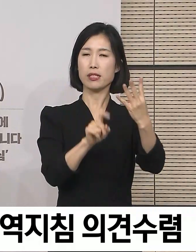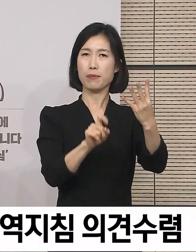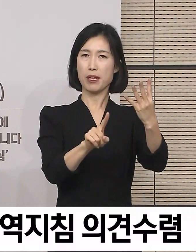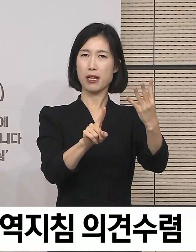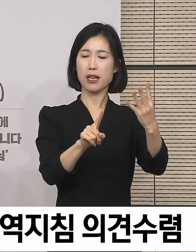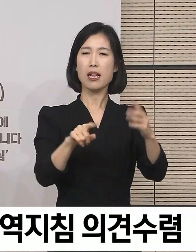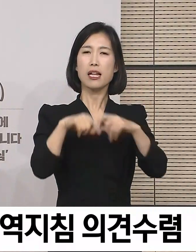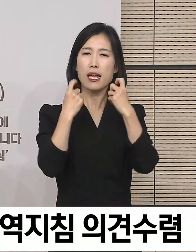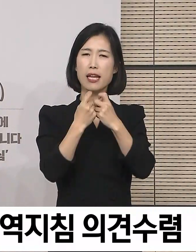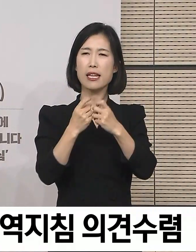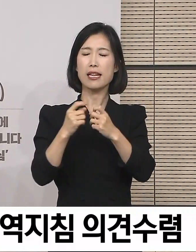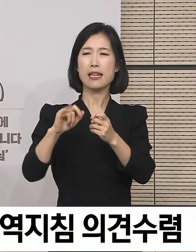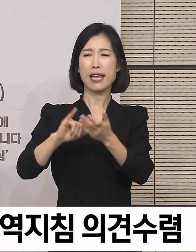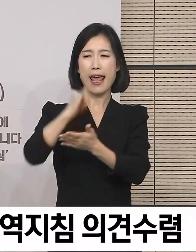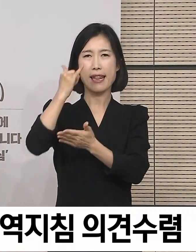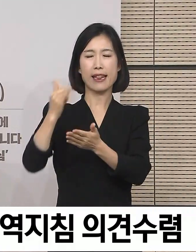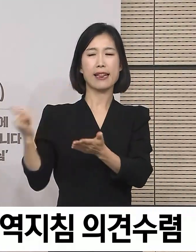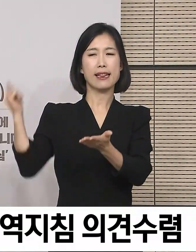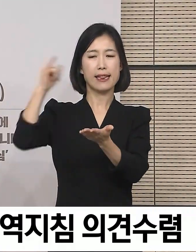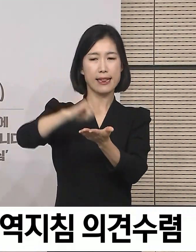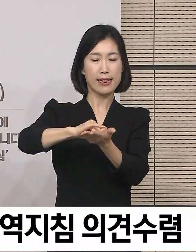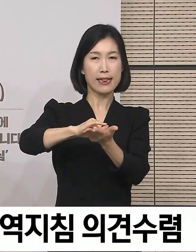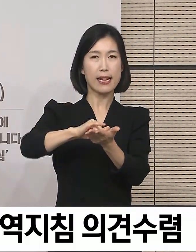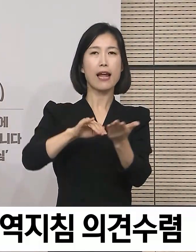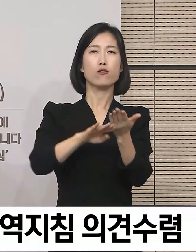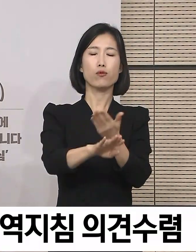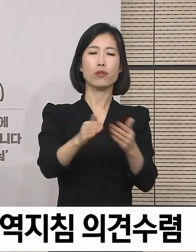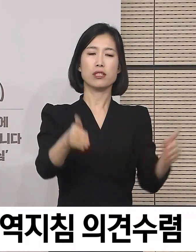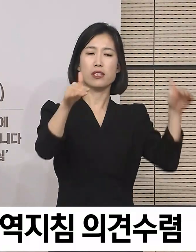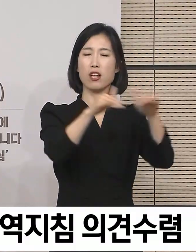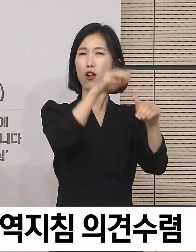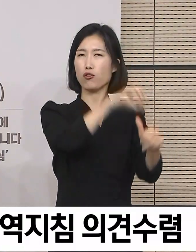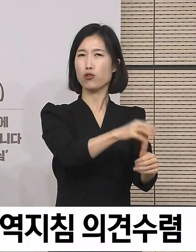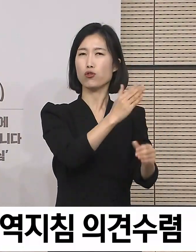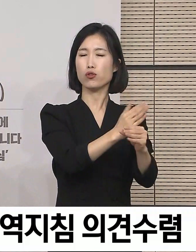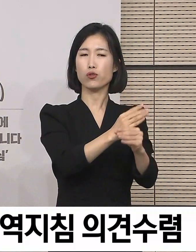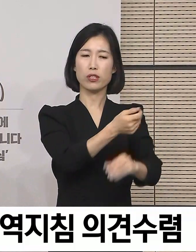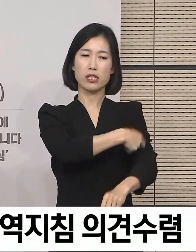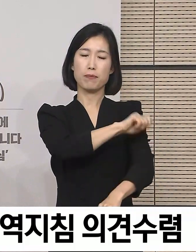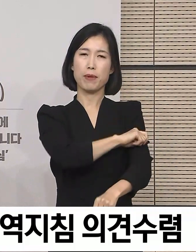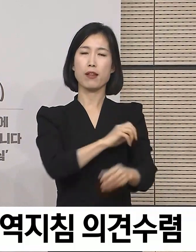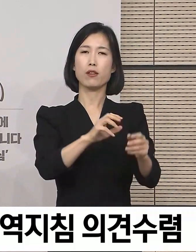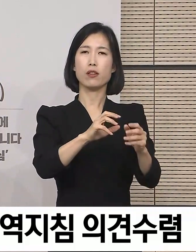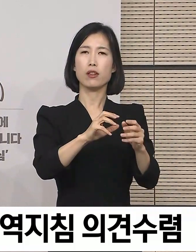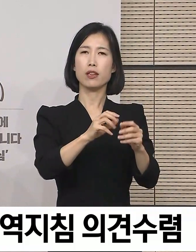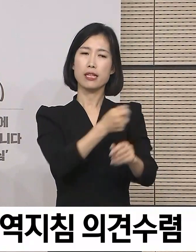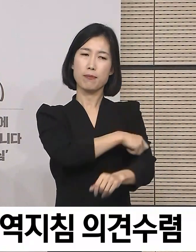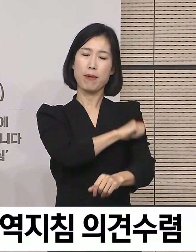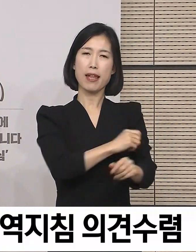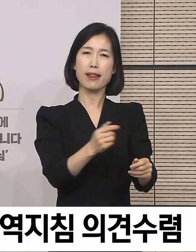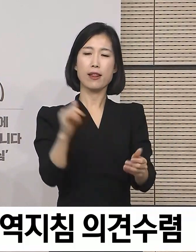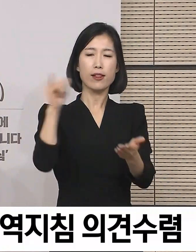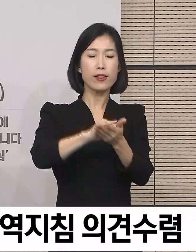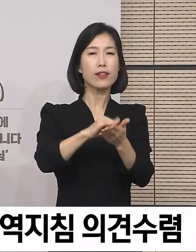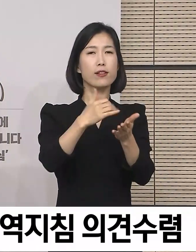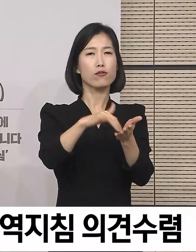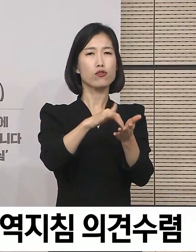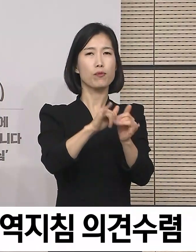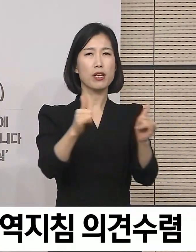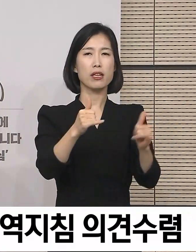민간특별연결항공편으로 귀국하여 시설에 격리 중인 스페인 귀국 국민